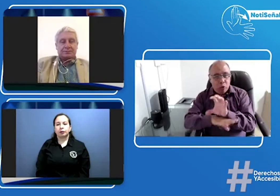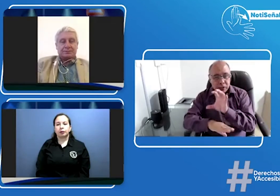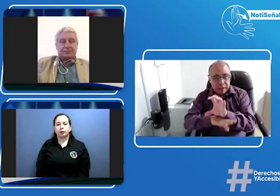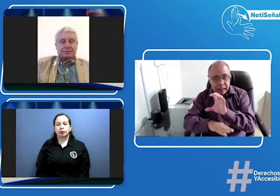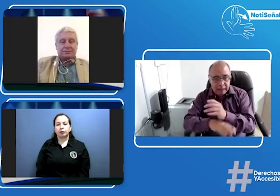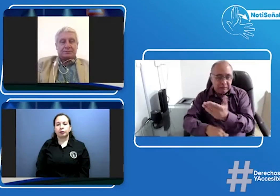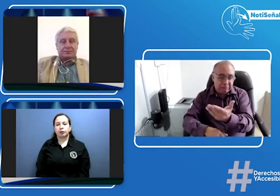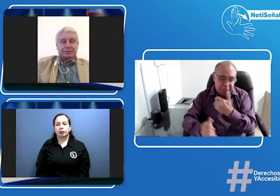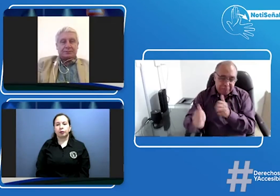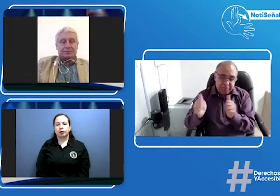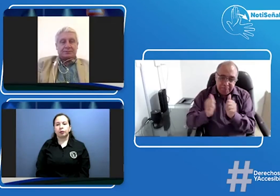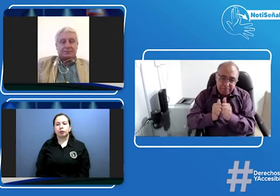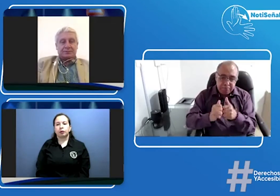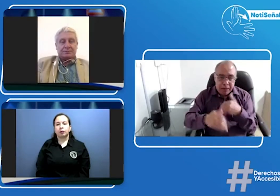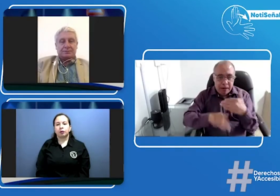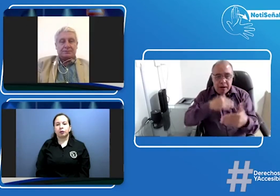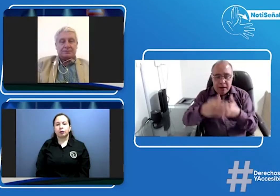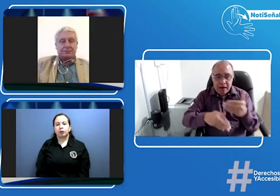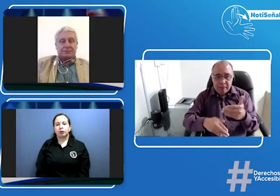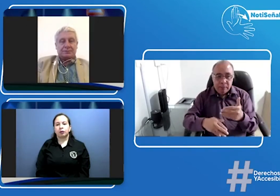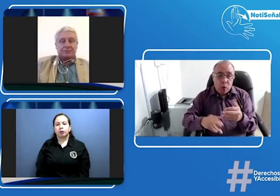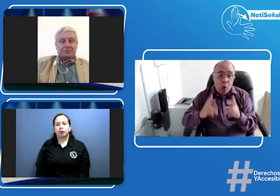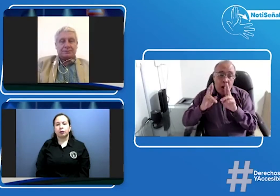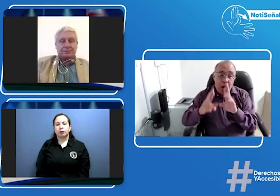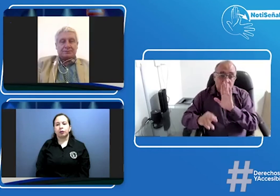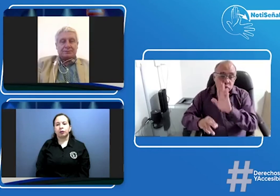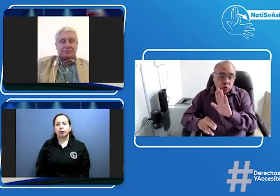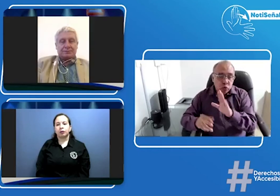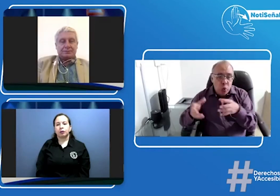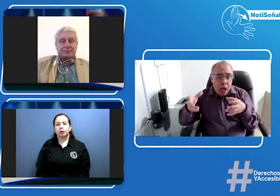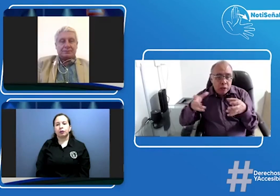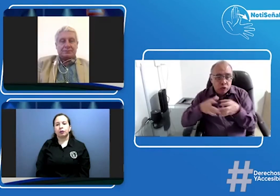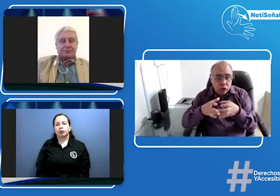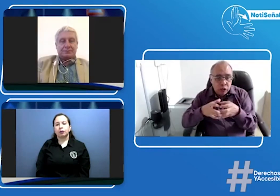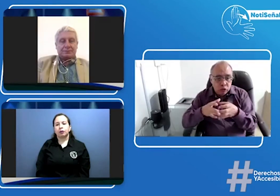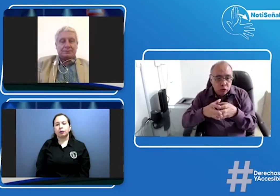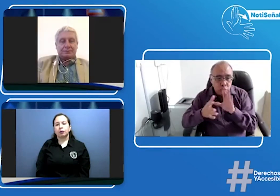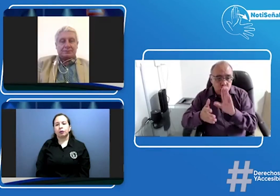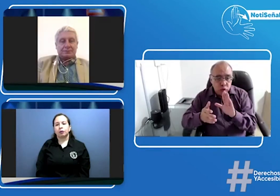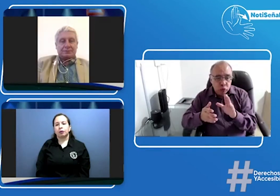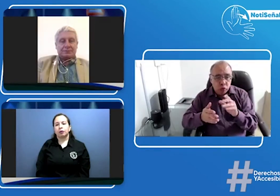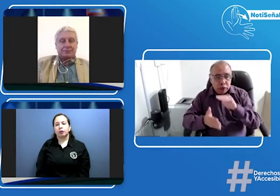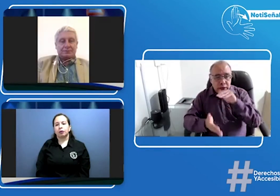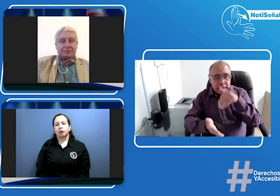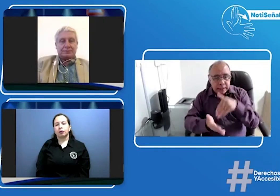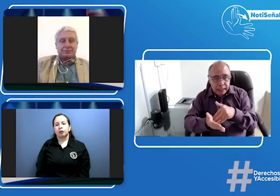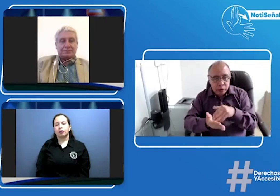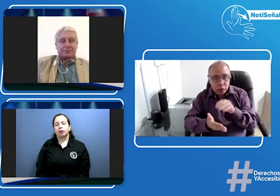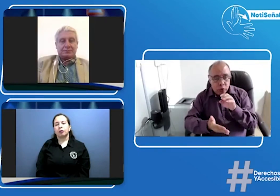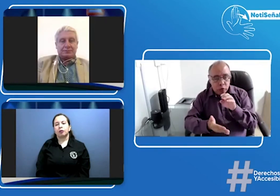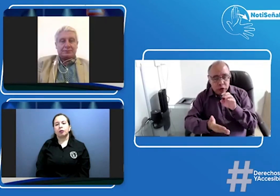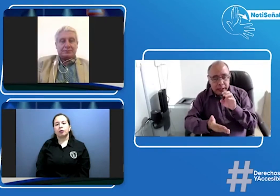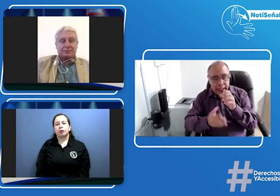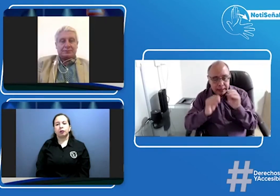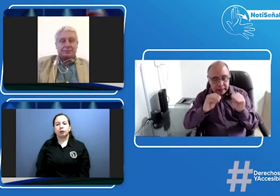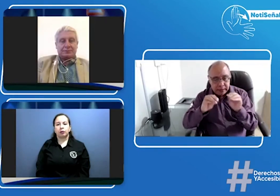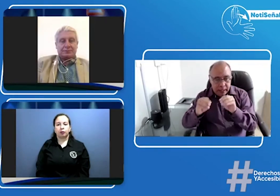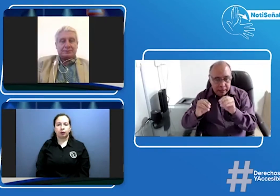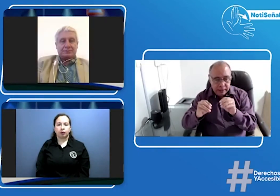seguir haciendo seguiremos molestando también aquí a las personas de ministerio los representantes y también a